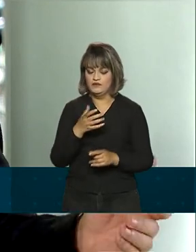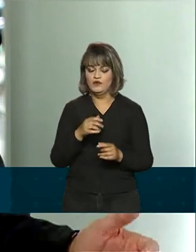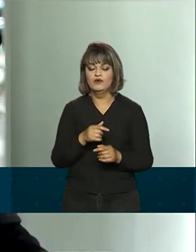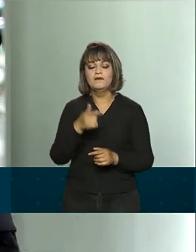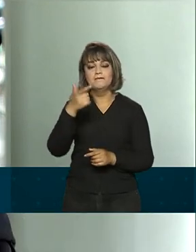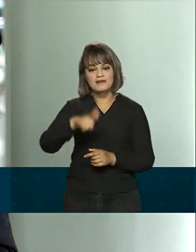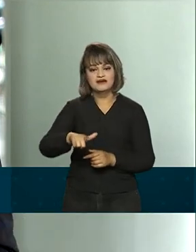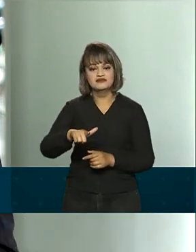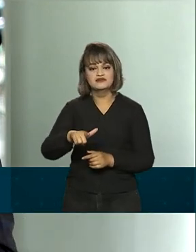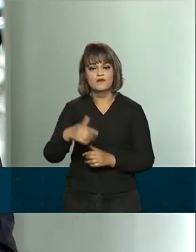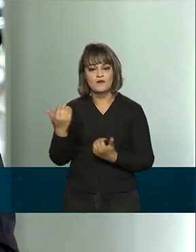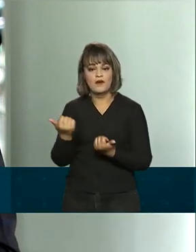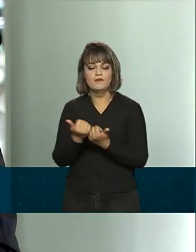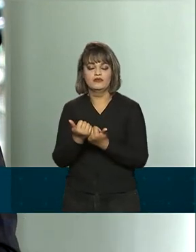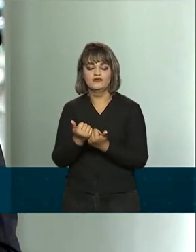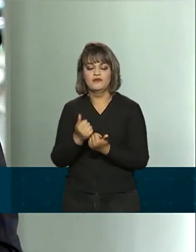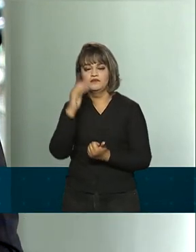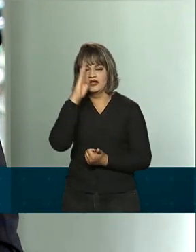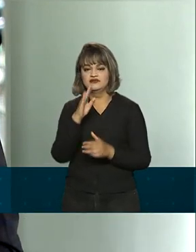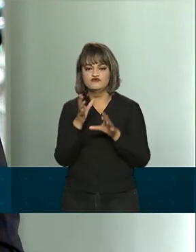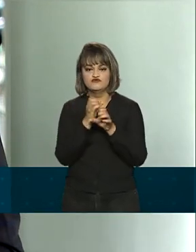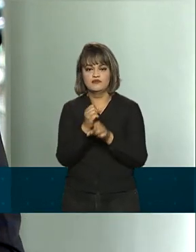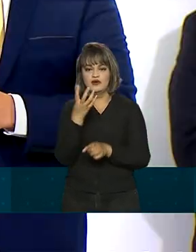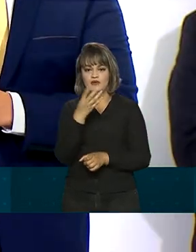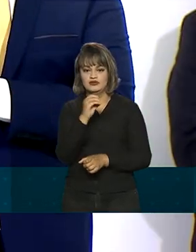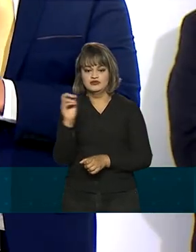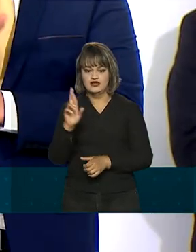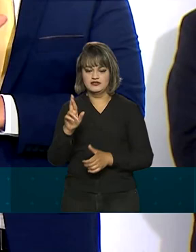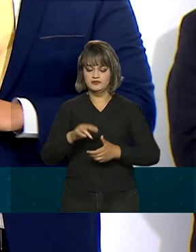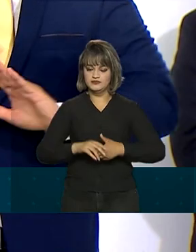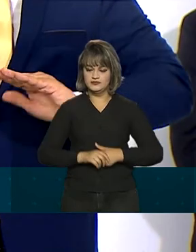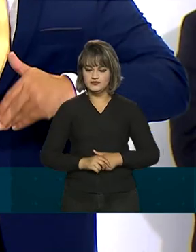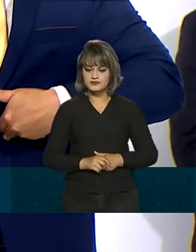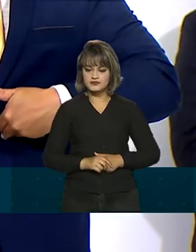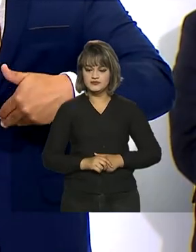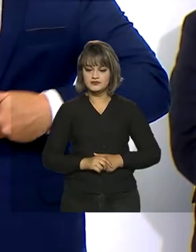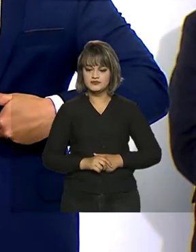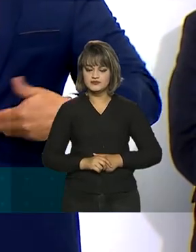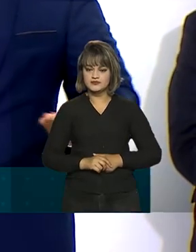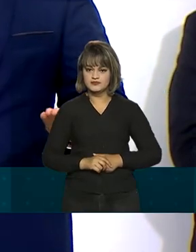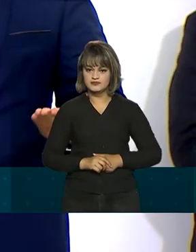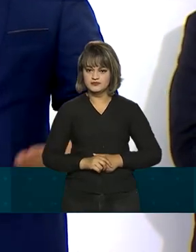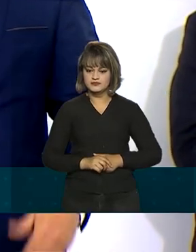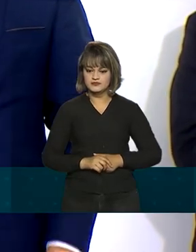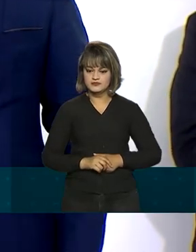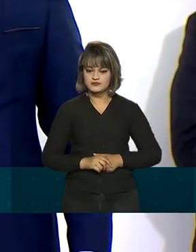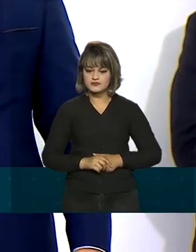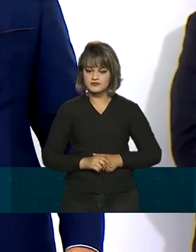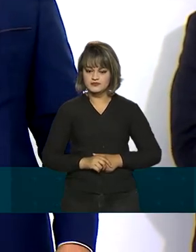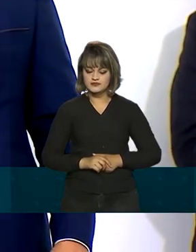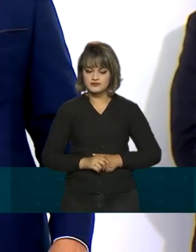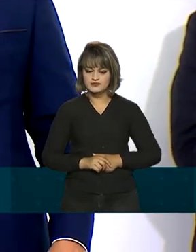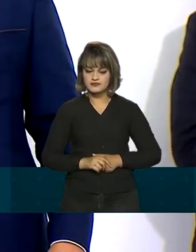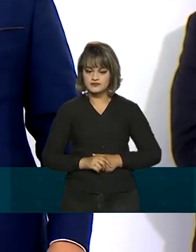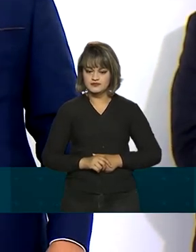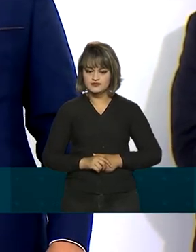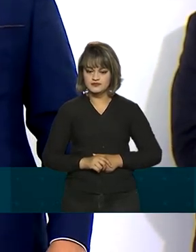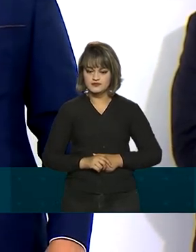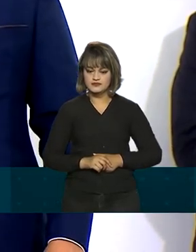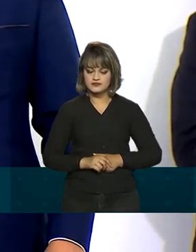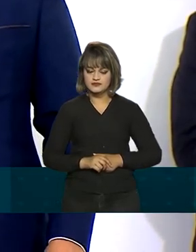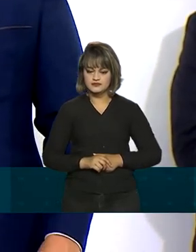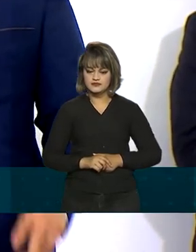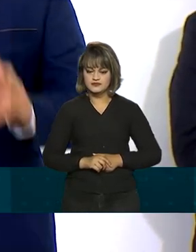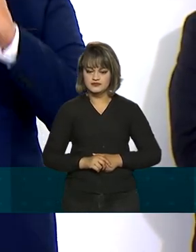juntamente com o Auxílio Brasil de R 400. E a fome não é silenciosa, ela grita